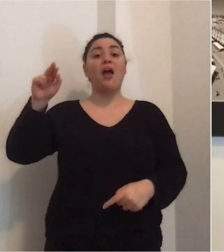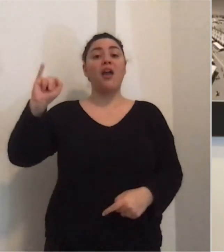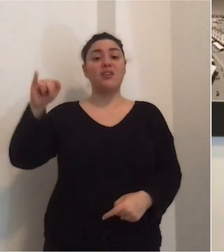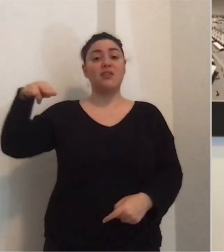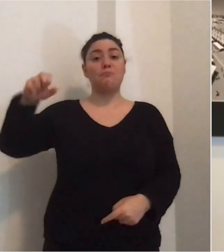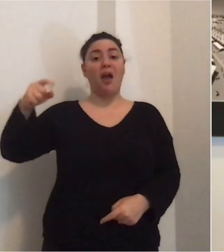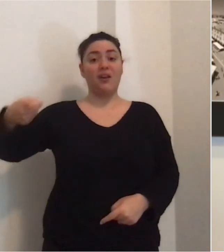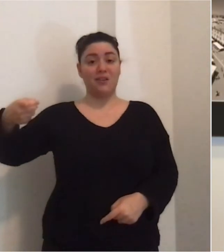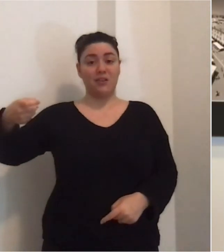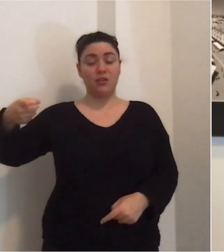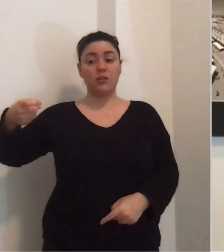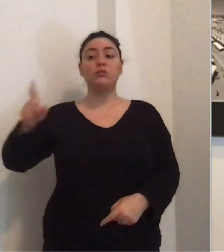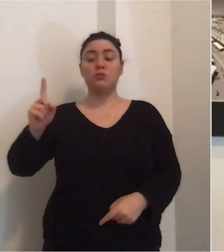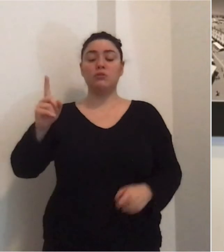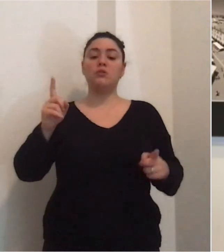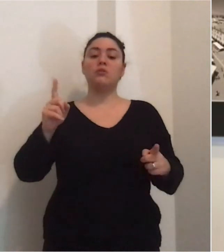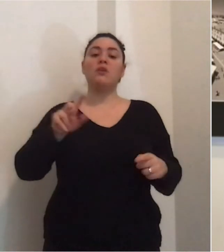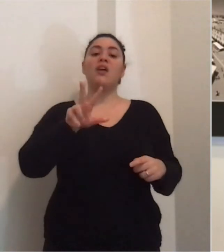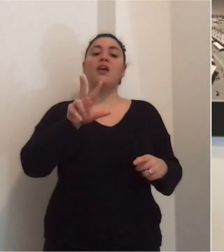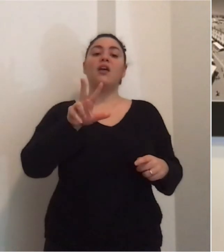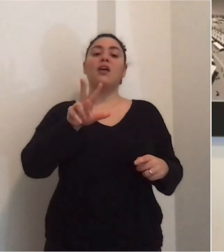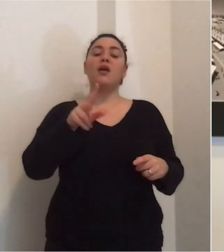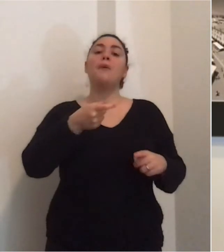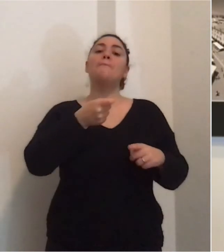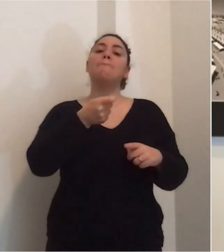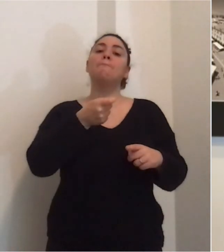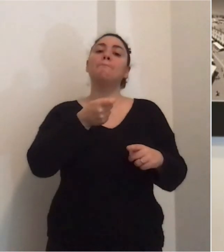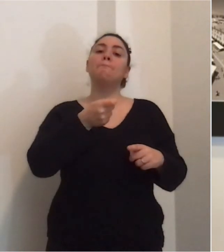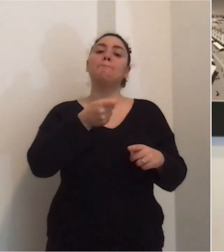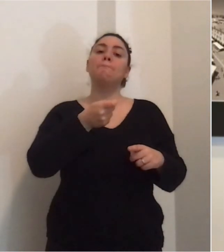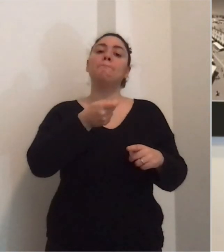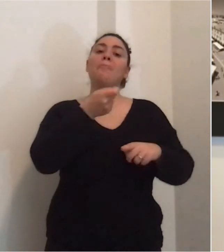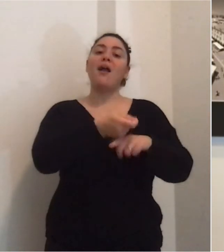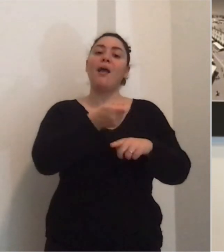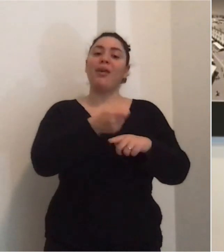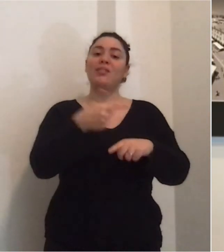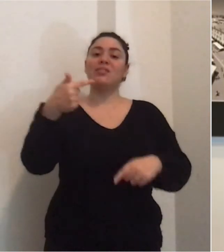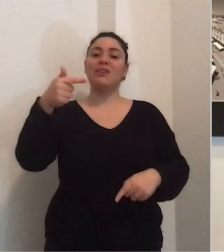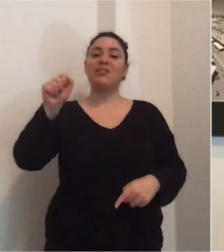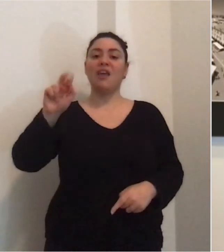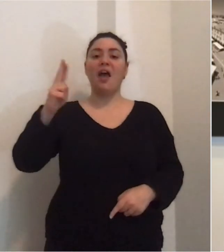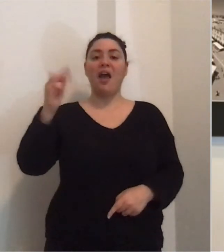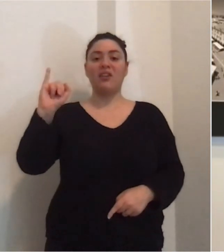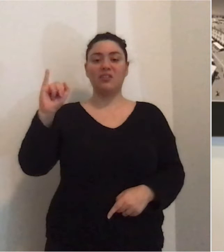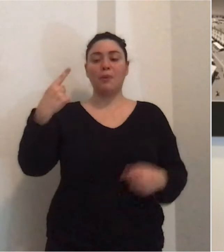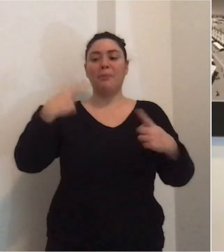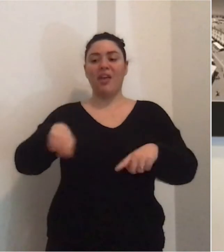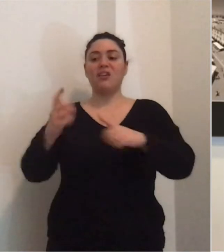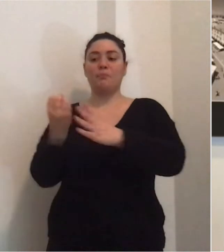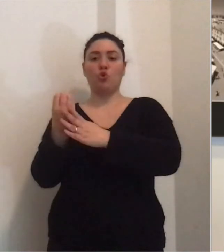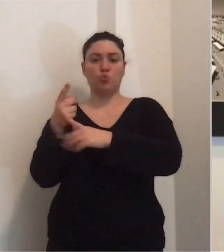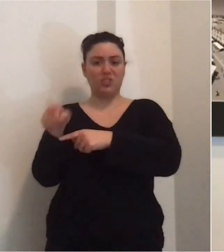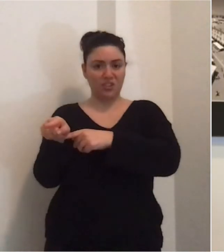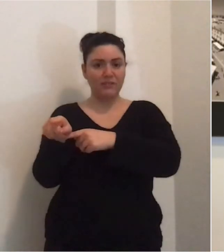aperto con IMAG che vengono prorogati fino al 30 di aprile i pagamenti della Tari per il